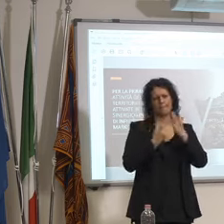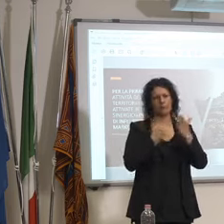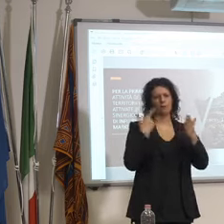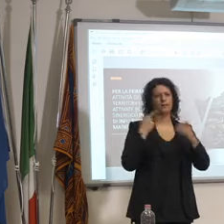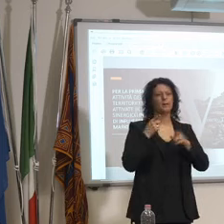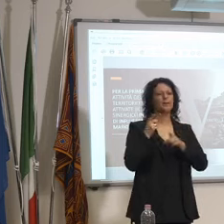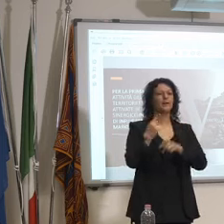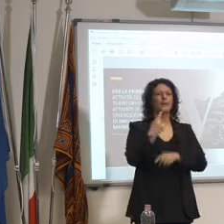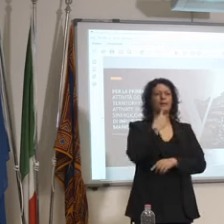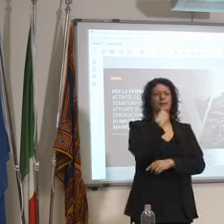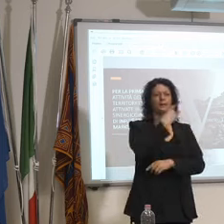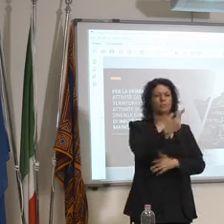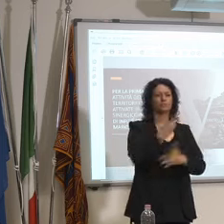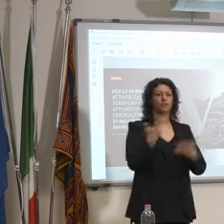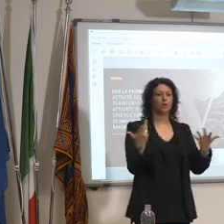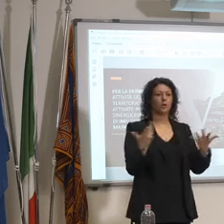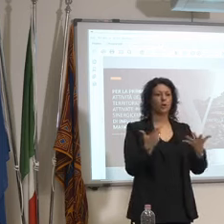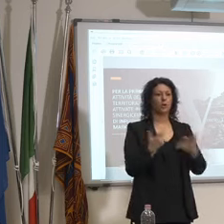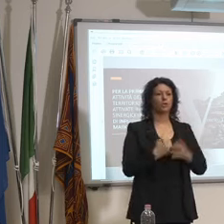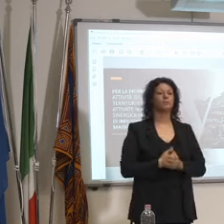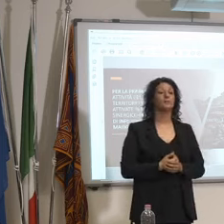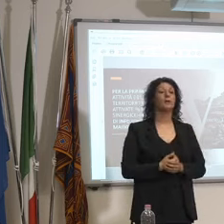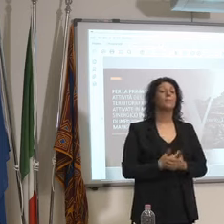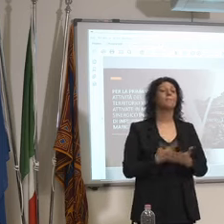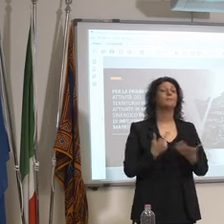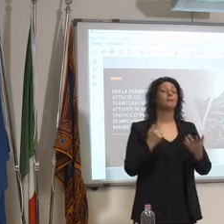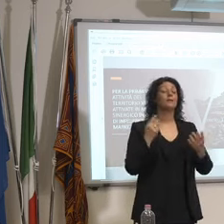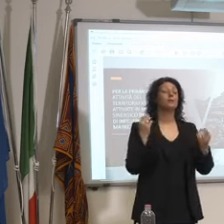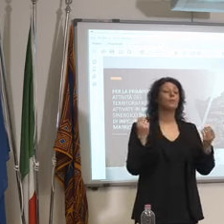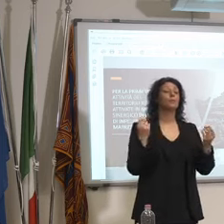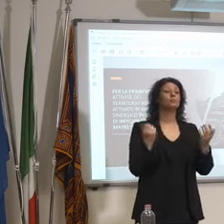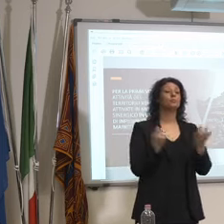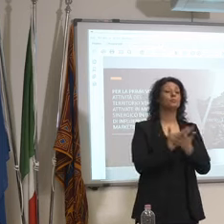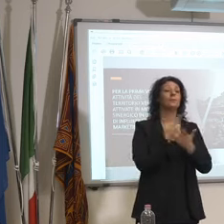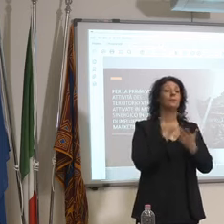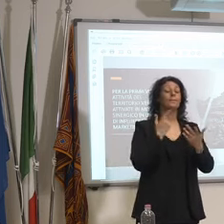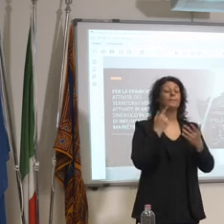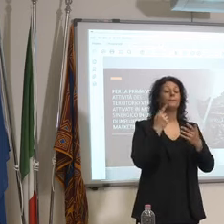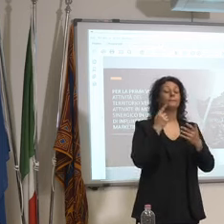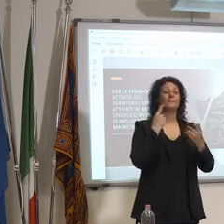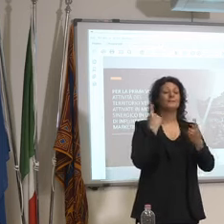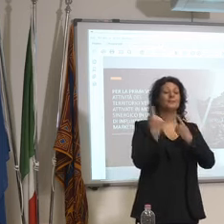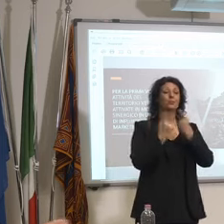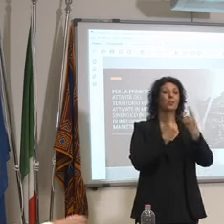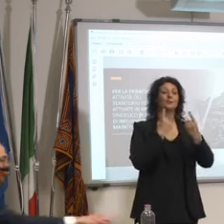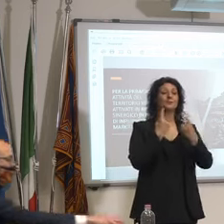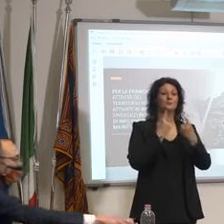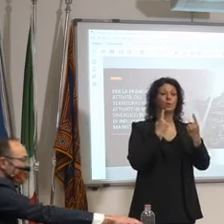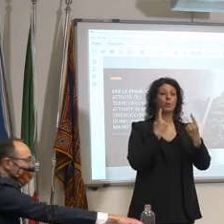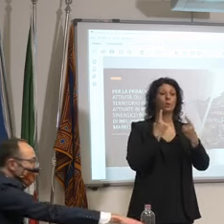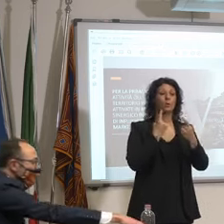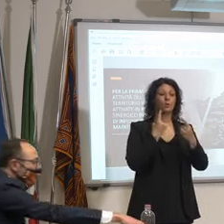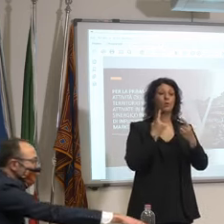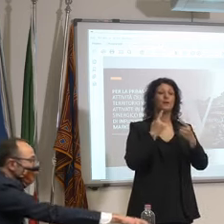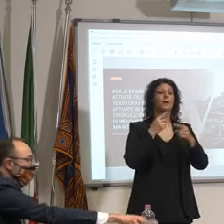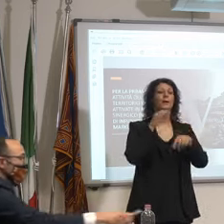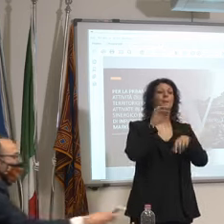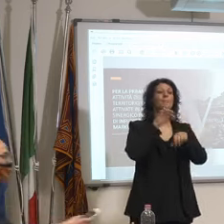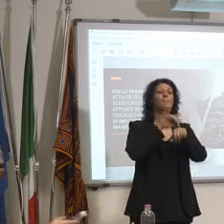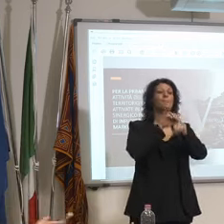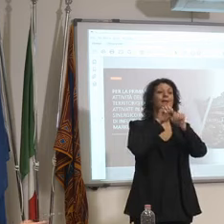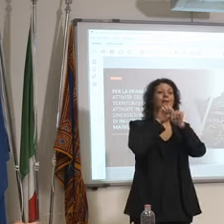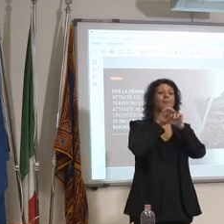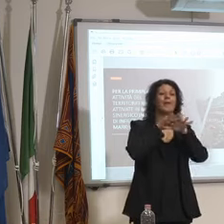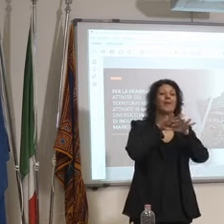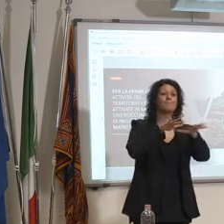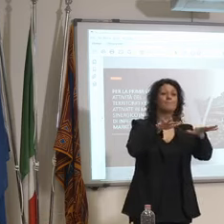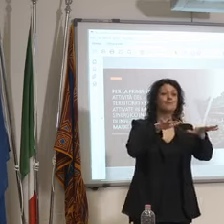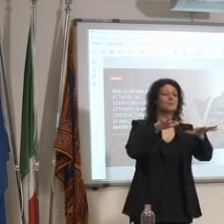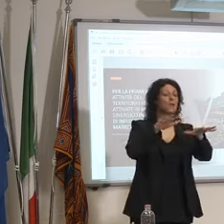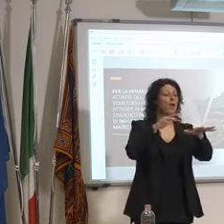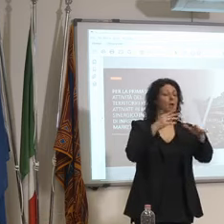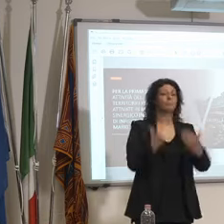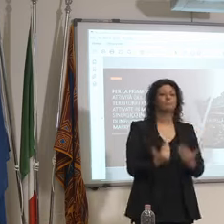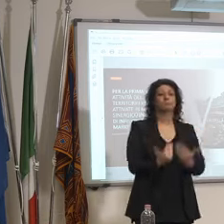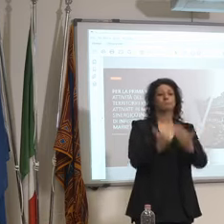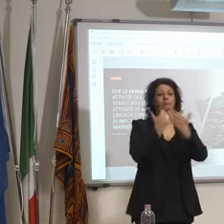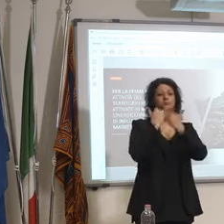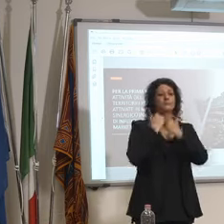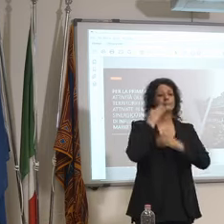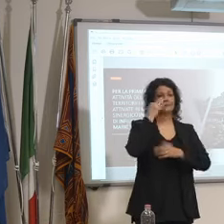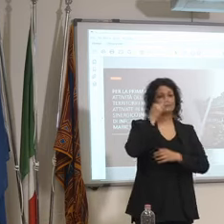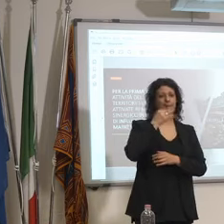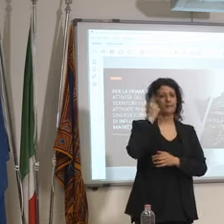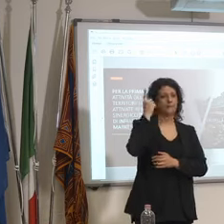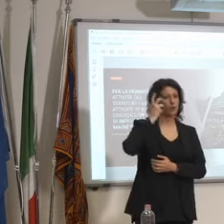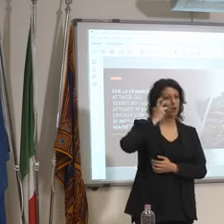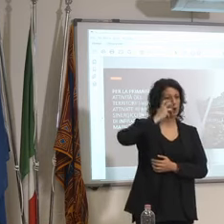parla del fatto che in caso di pandemia c'è la costituzione chiara cioè entra in campo il governo appunto tanto è vero che il governo è